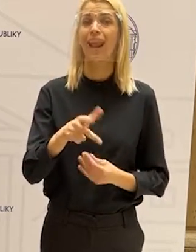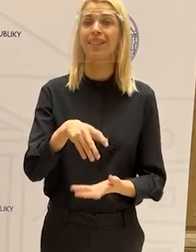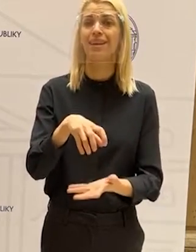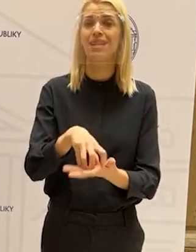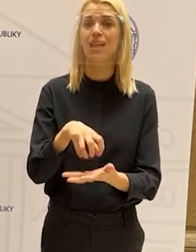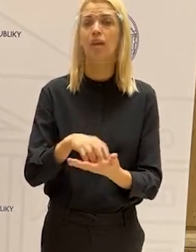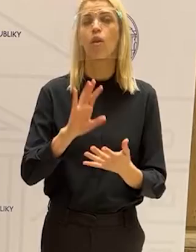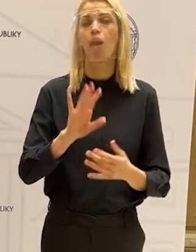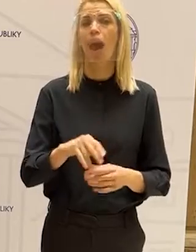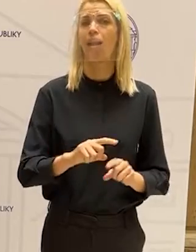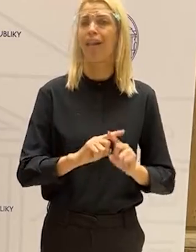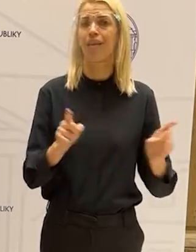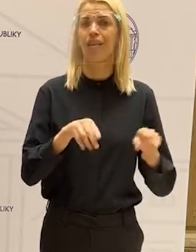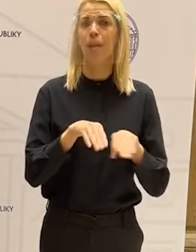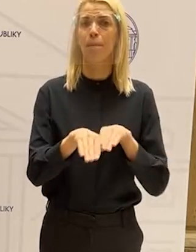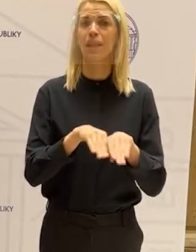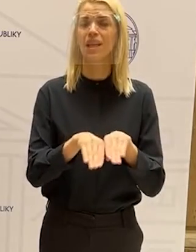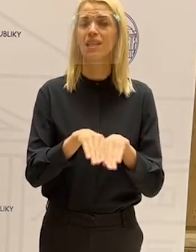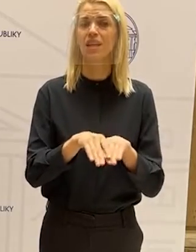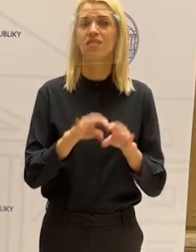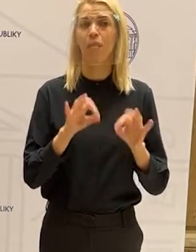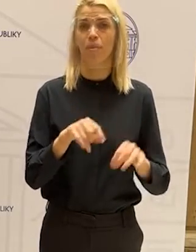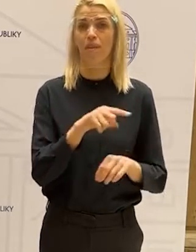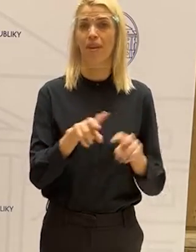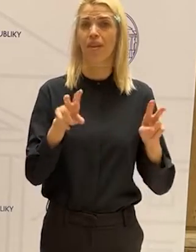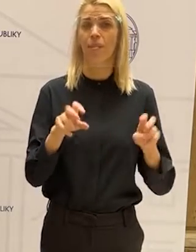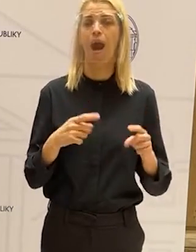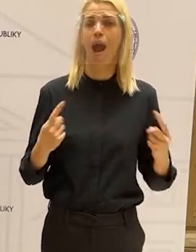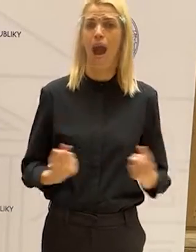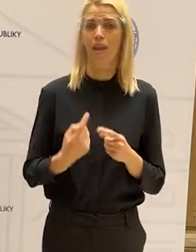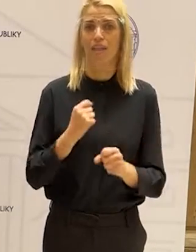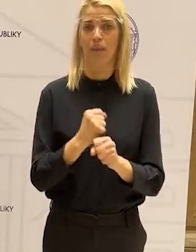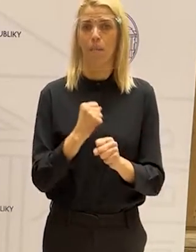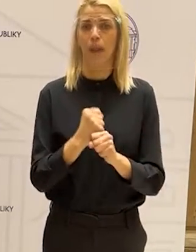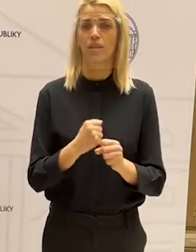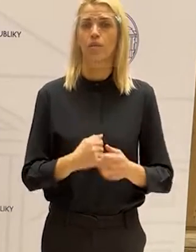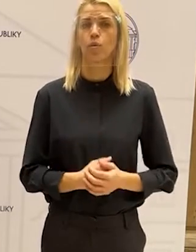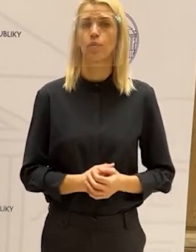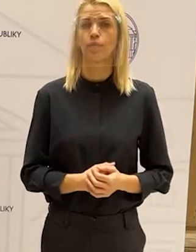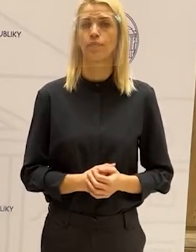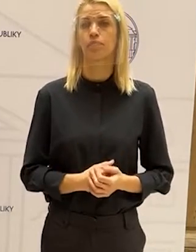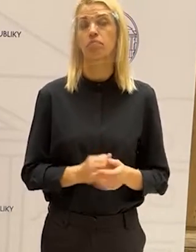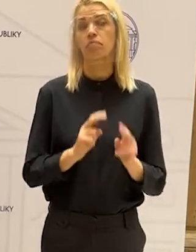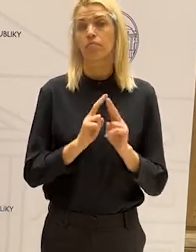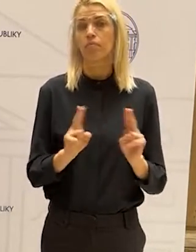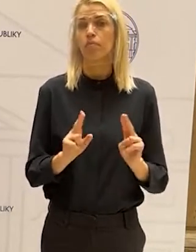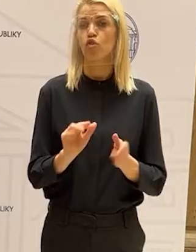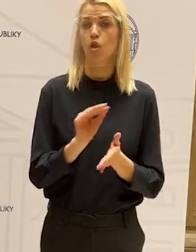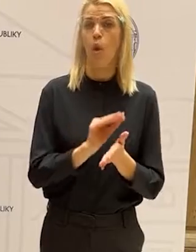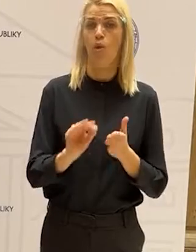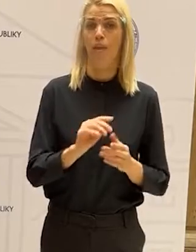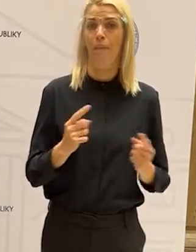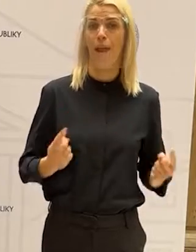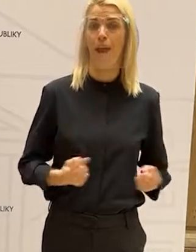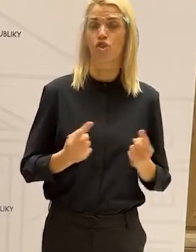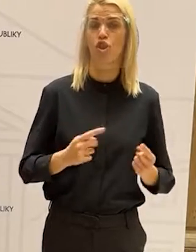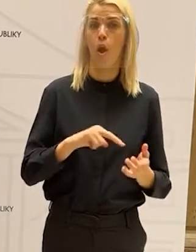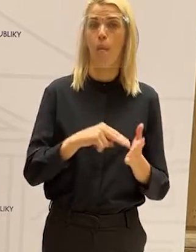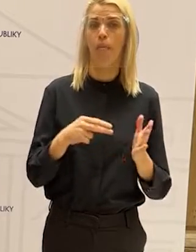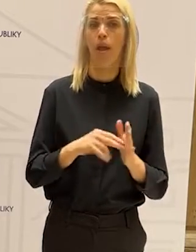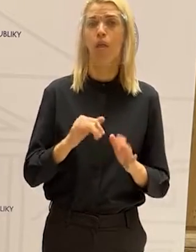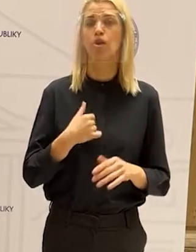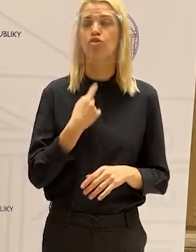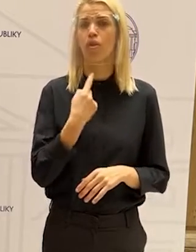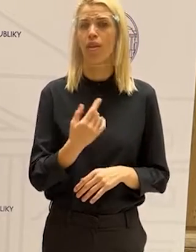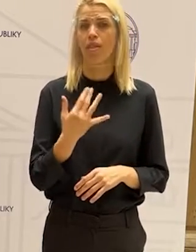ale aj s inými rezortmi práve na tejto téme, veľmi aktivne pracujú. Možno okrem toho action planu vyslovím